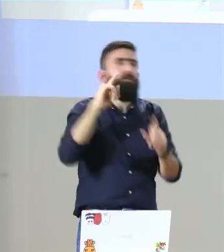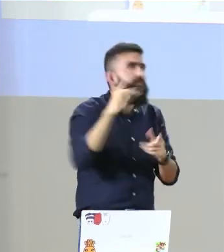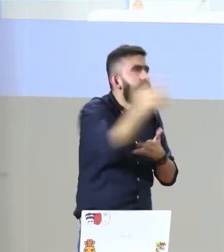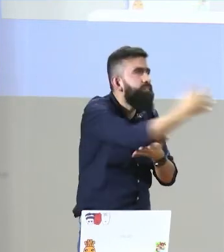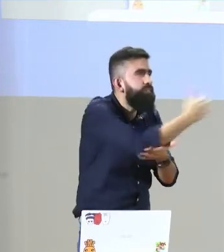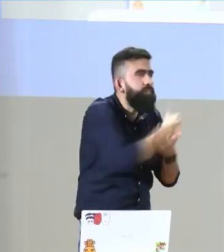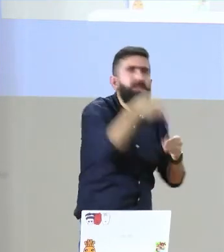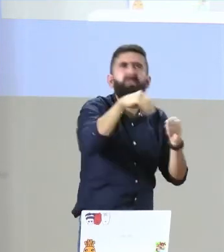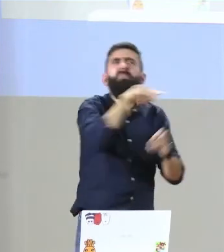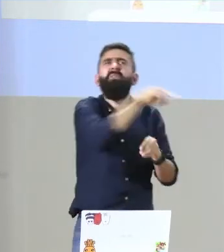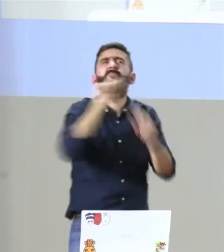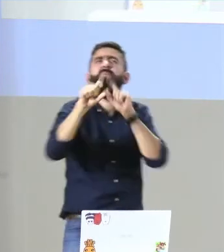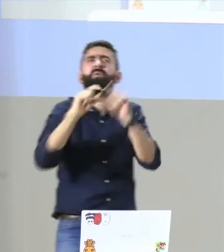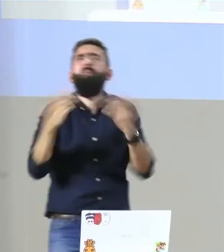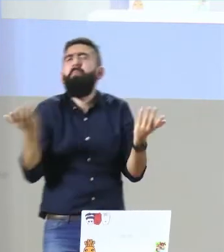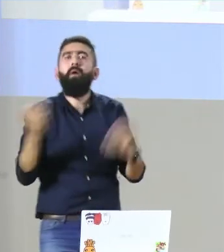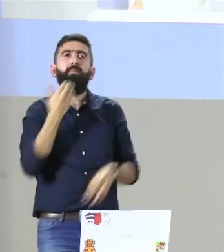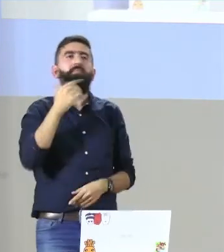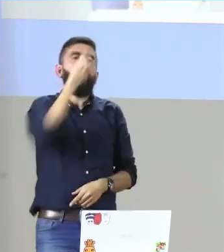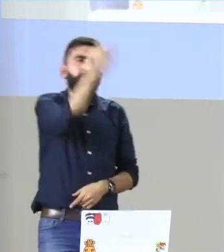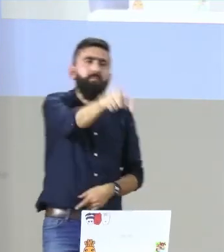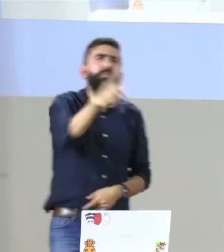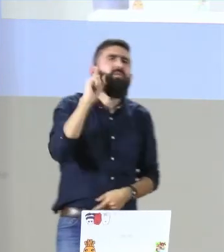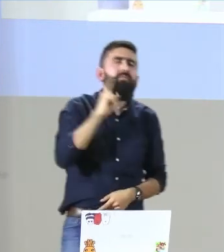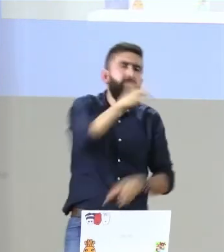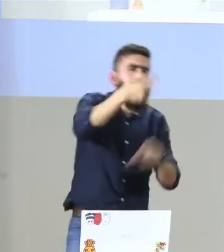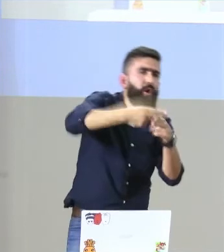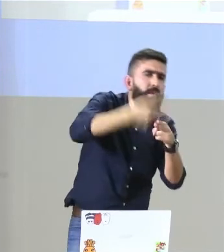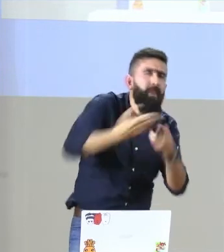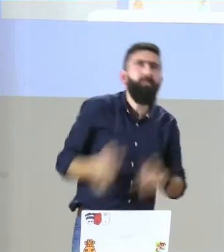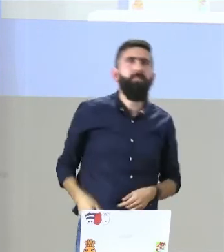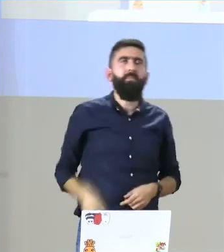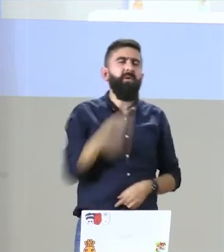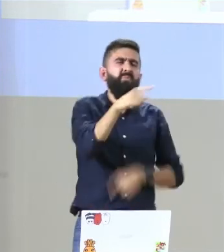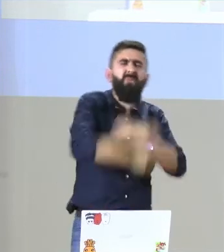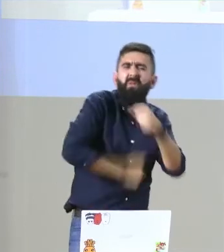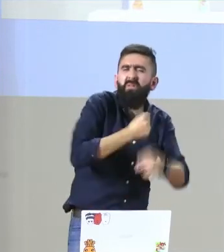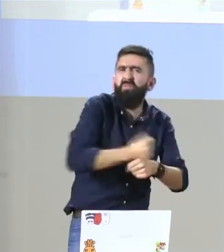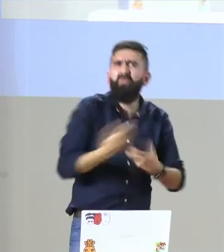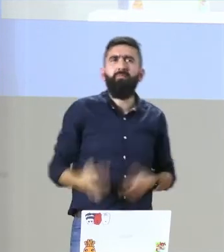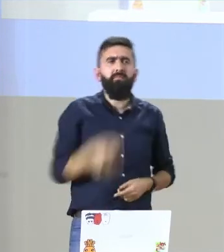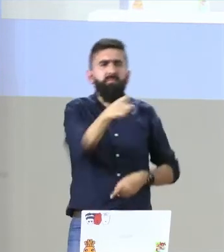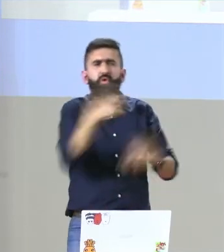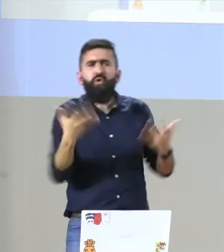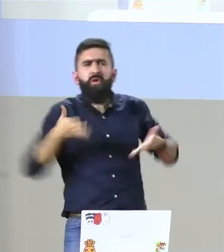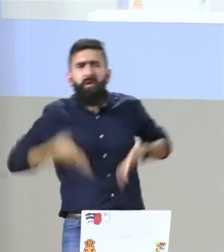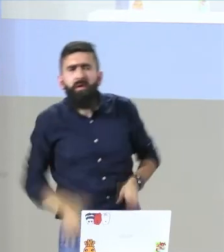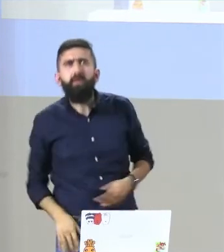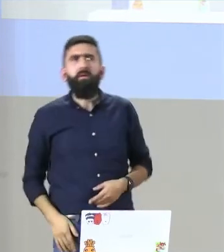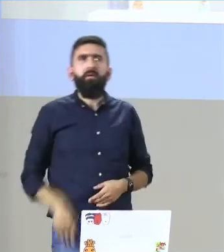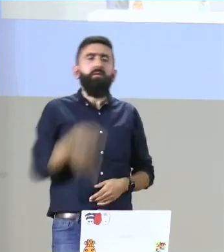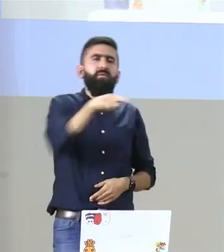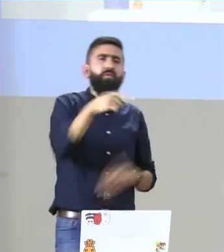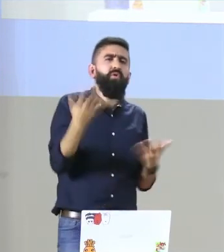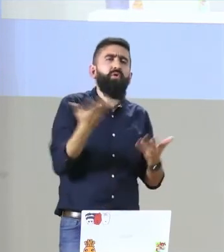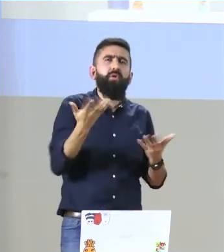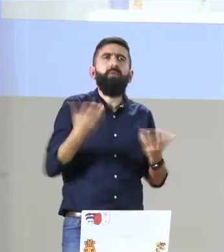Esta es la seña de sociodemografía. Entonces, allí es donde vamos a empezar a preguntarle a la persona sorda, cuál es su nombre, qué edad tiene,